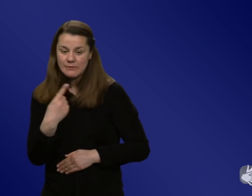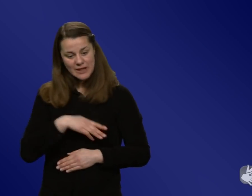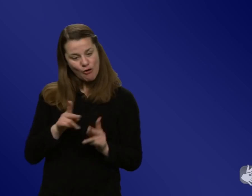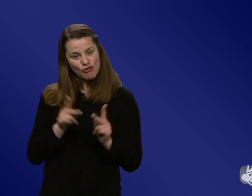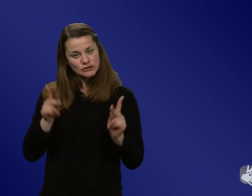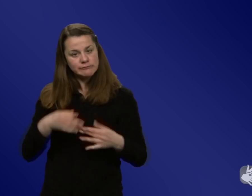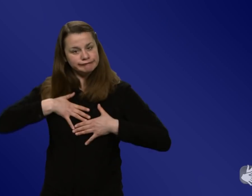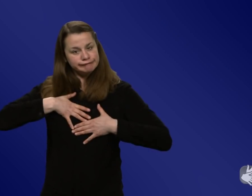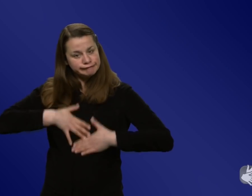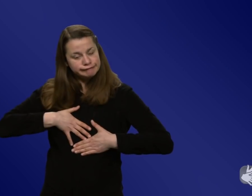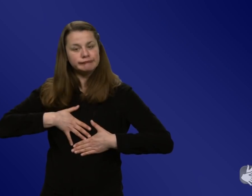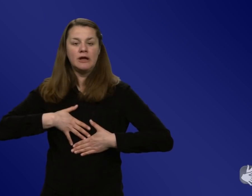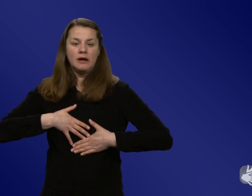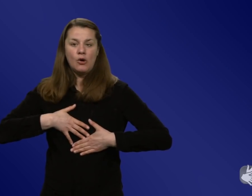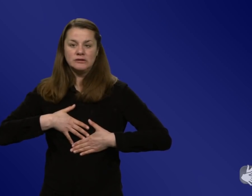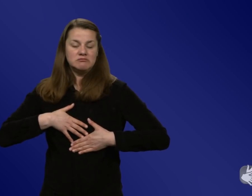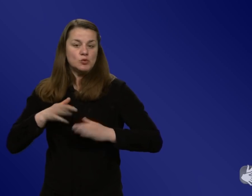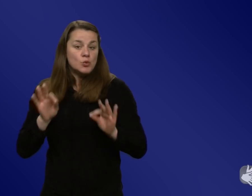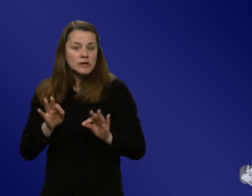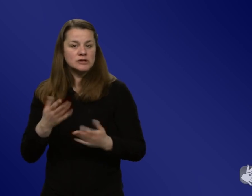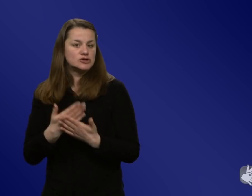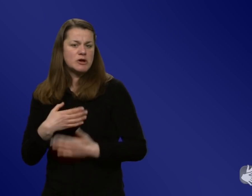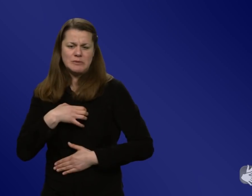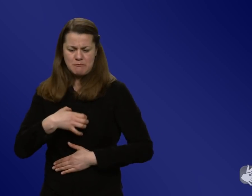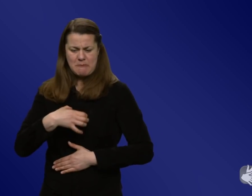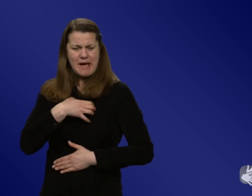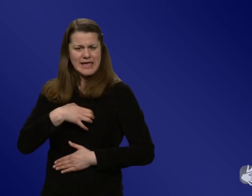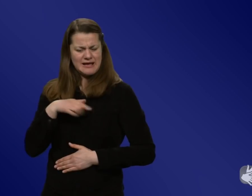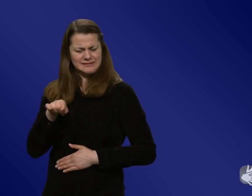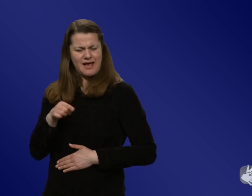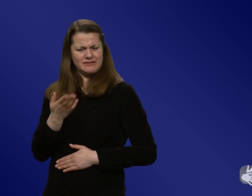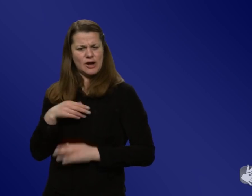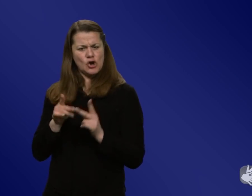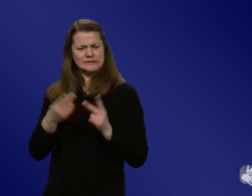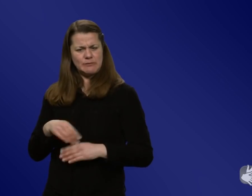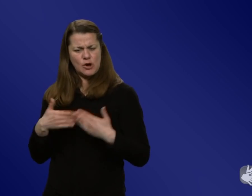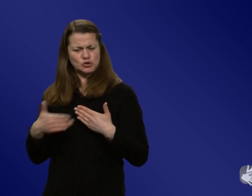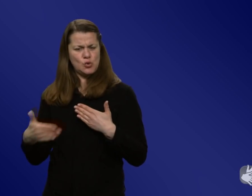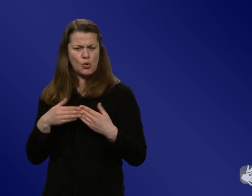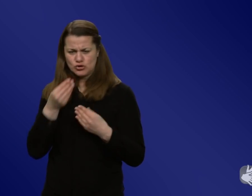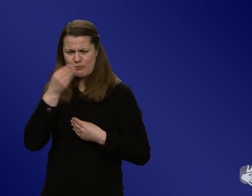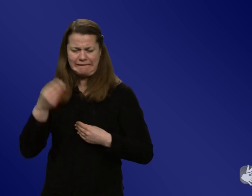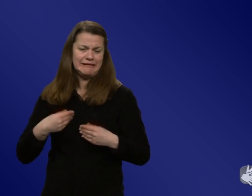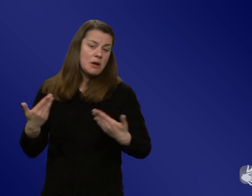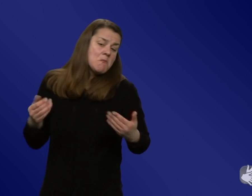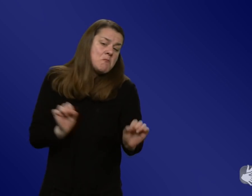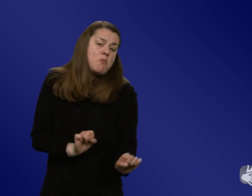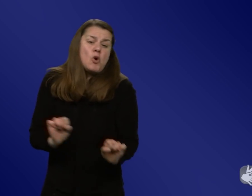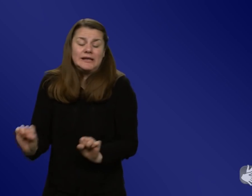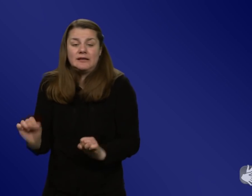findet der Bayer das, was in Thüringen entwickelt wurde, nicht so gut und umgekehrt. Aber ich glaube, da kann man, glaube ich, eigentlich viel